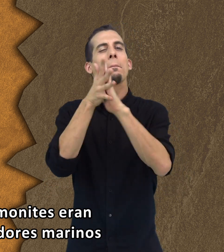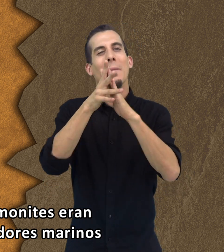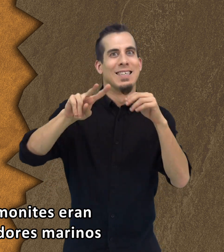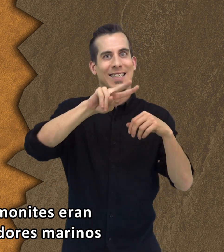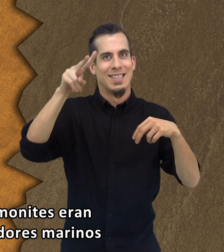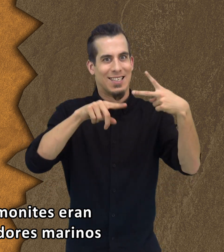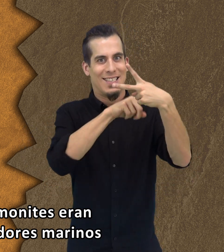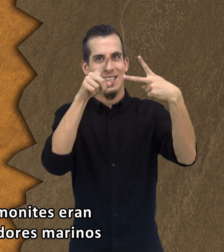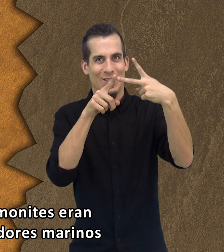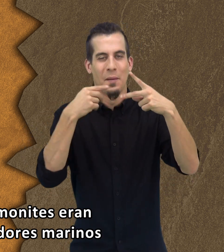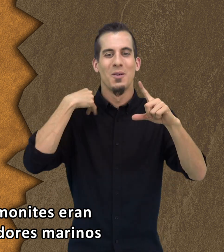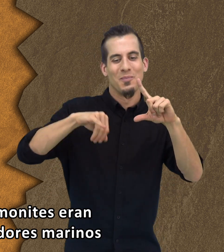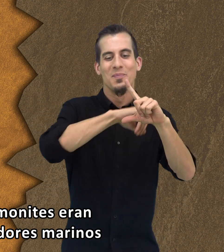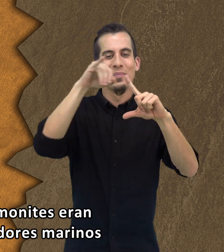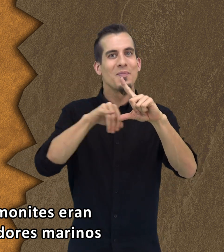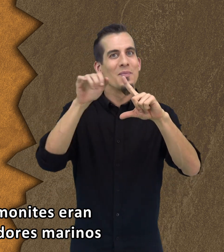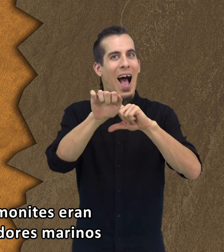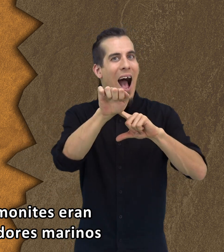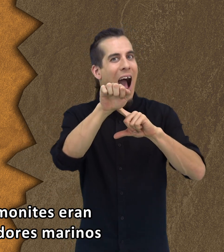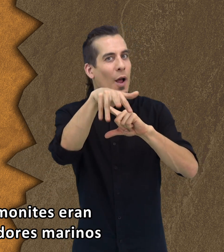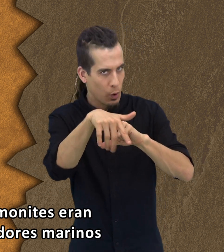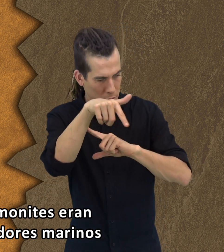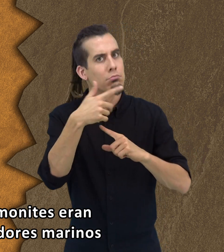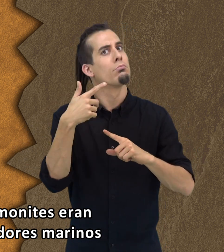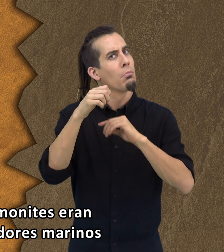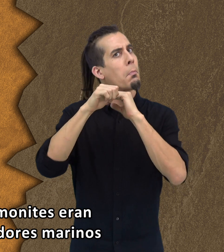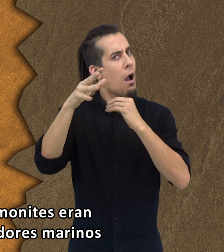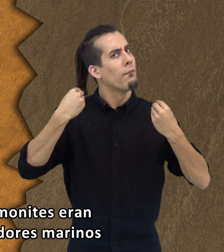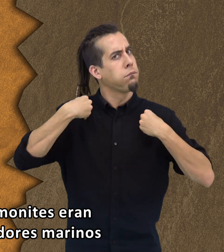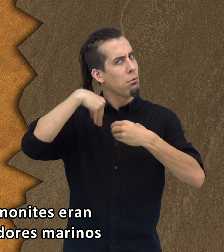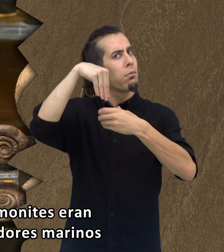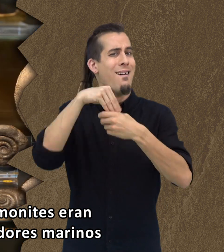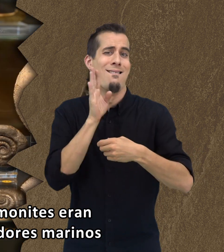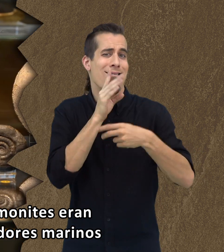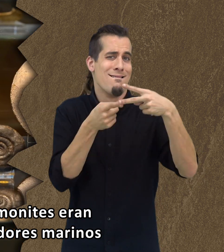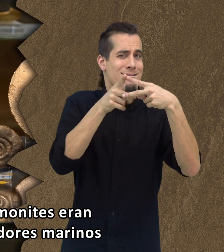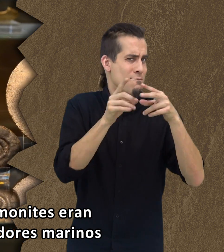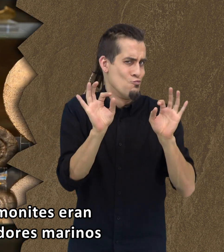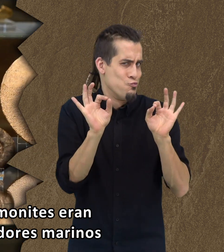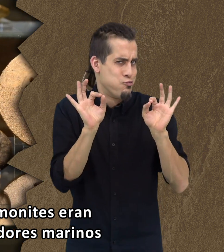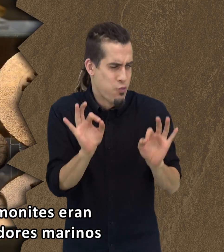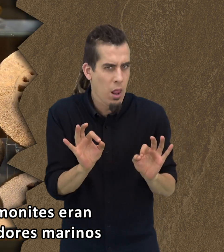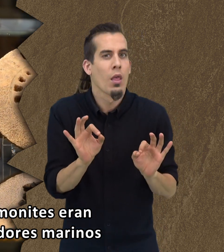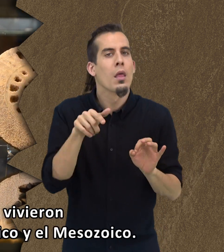Los amonites eran depredadores marinos que vivieron en el paleozoico